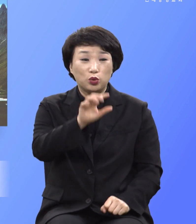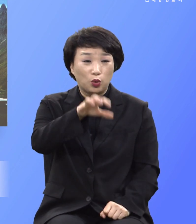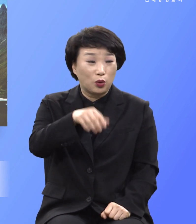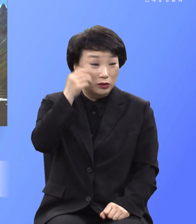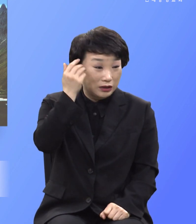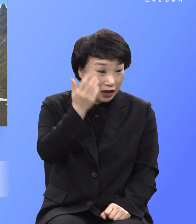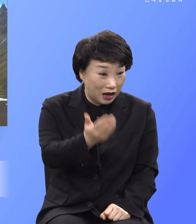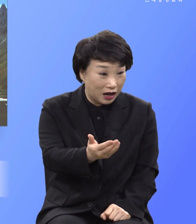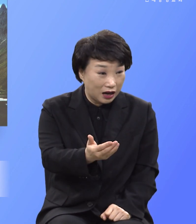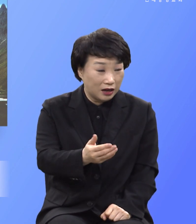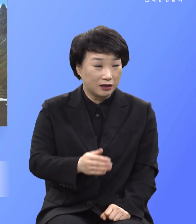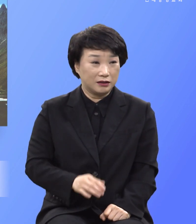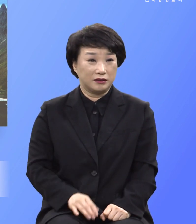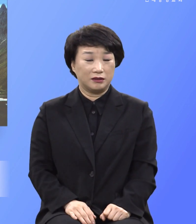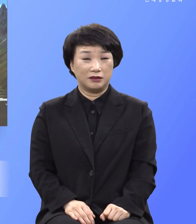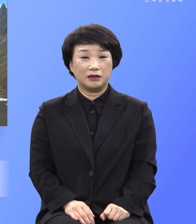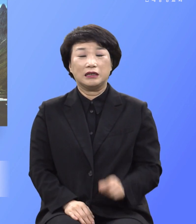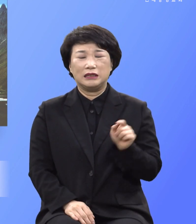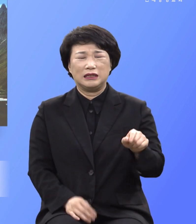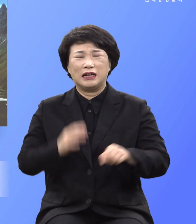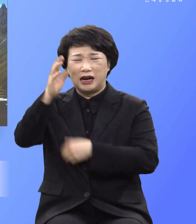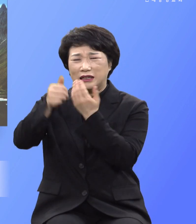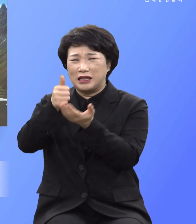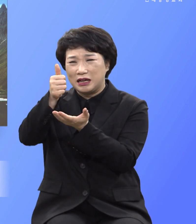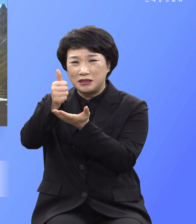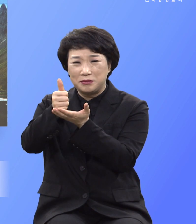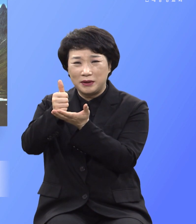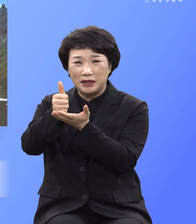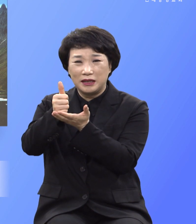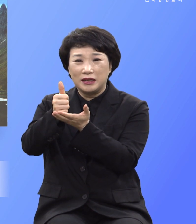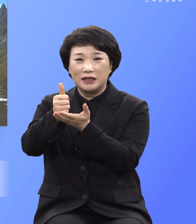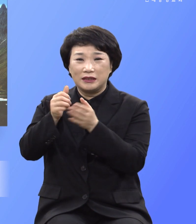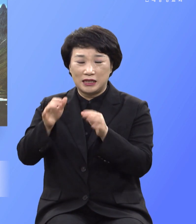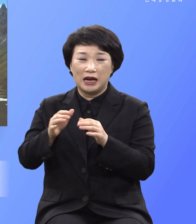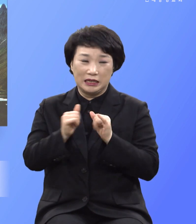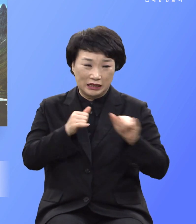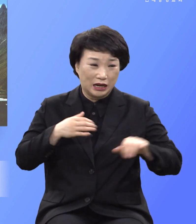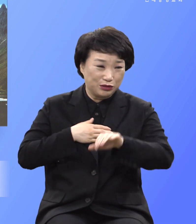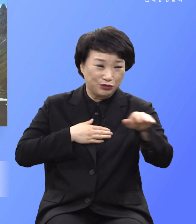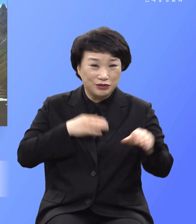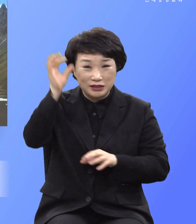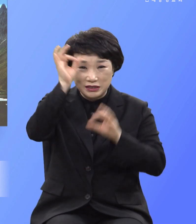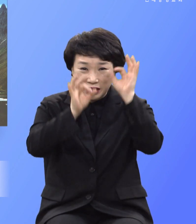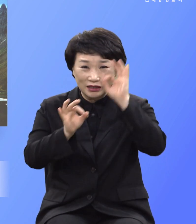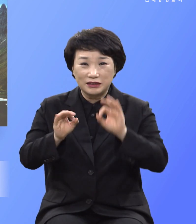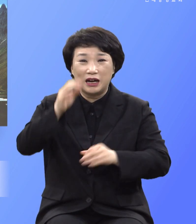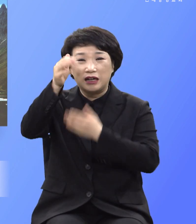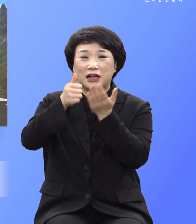이 애타게 우리 인간을 찾으시는 목소리